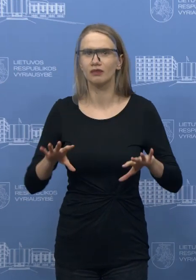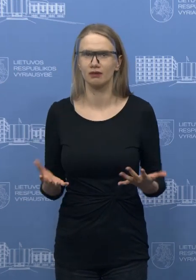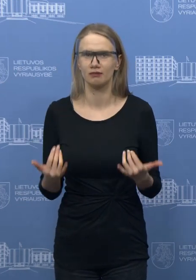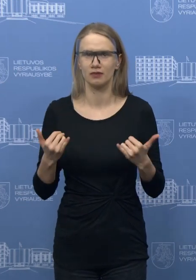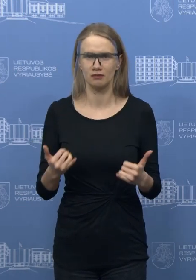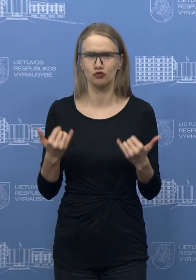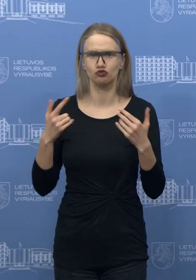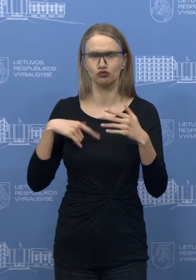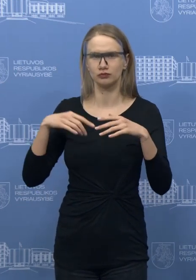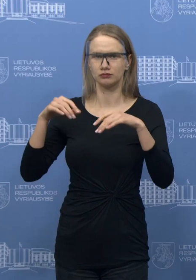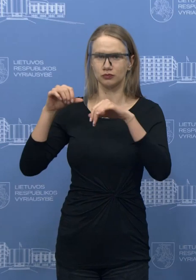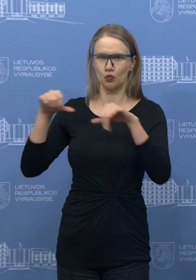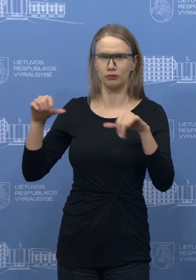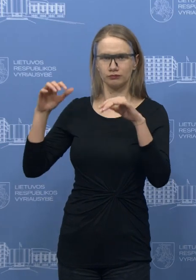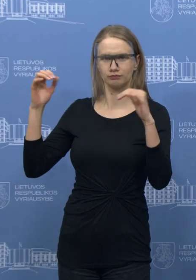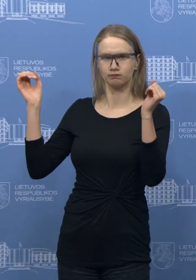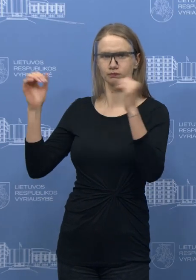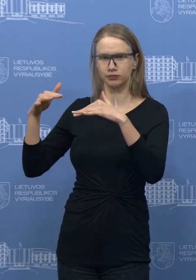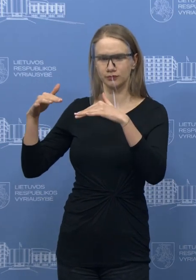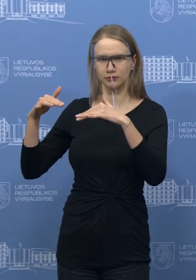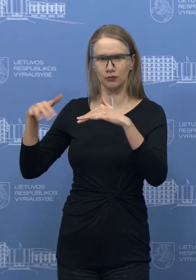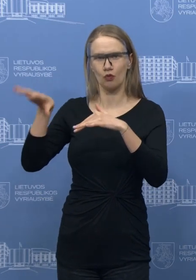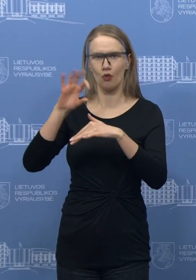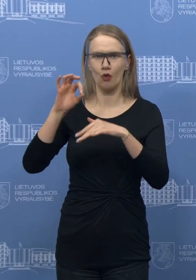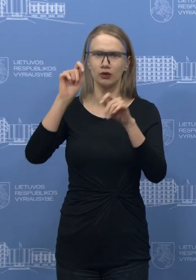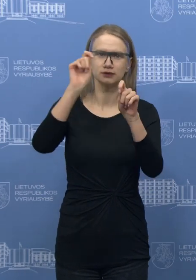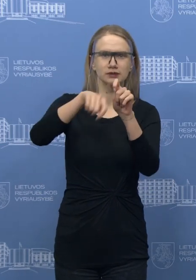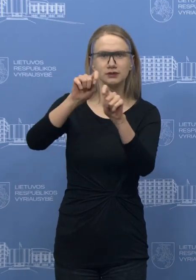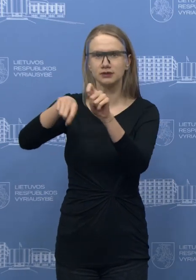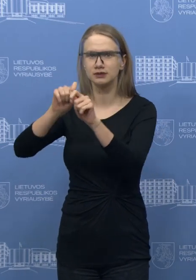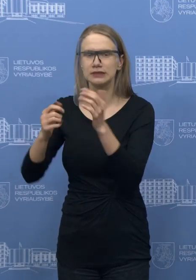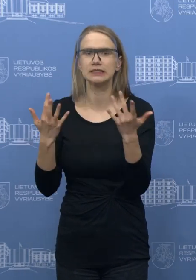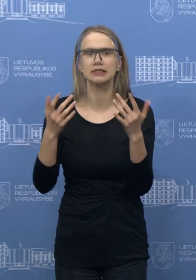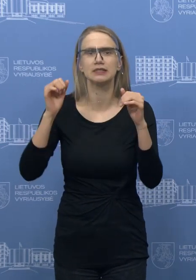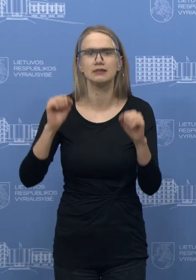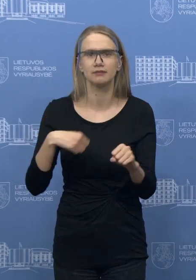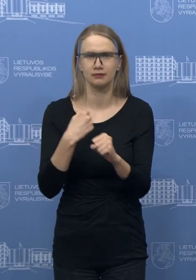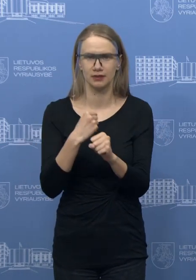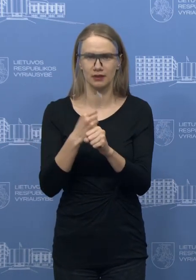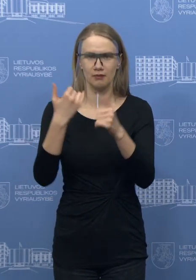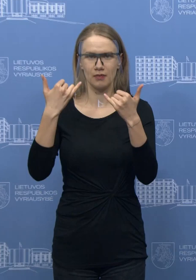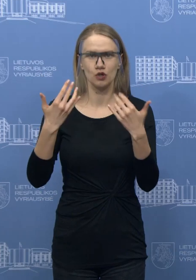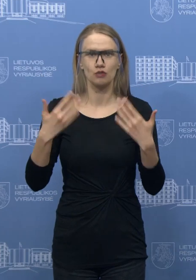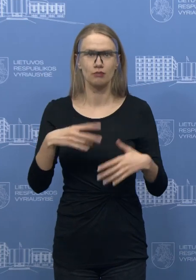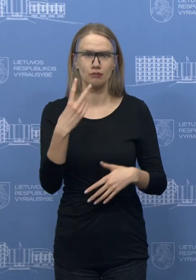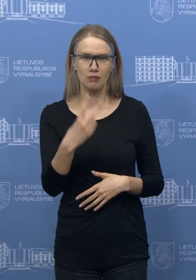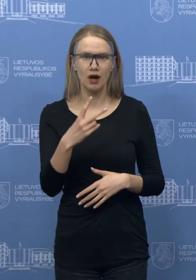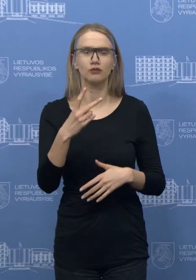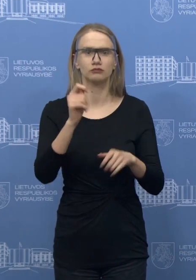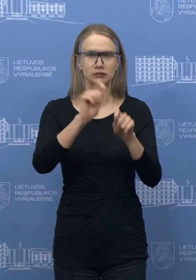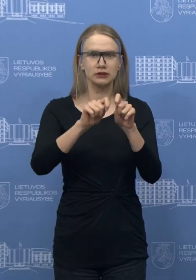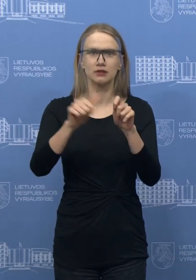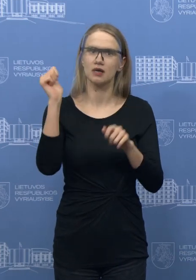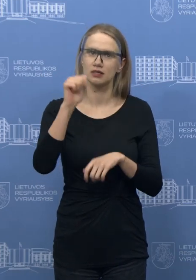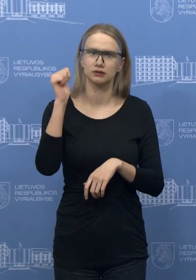komitete šiandien ryte dėl testavimo apimčių. Mes turime tikrai pasiektus skaičius,